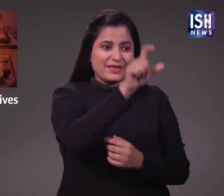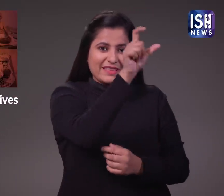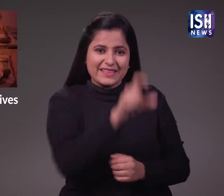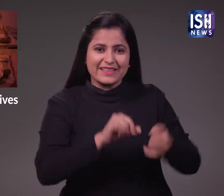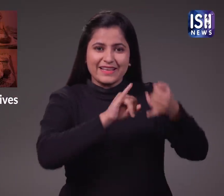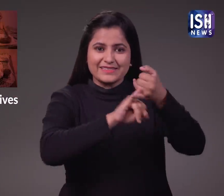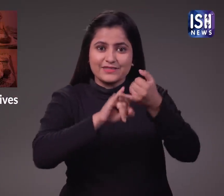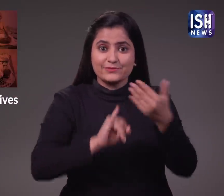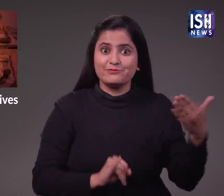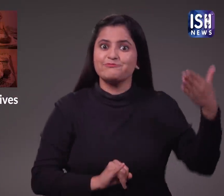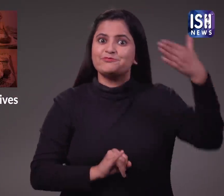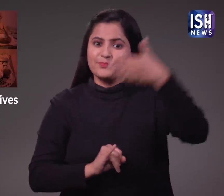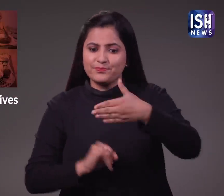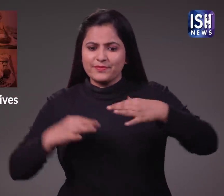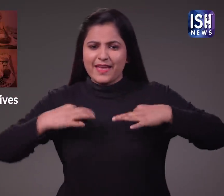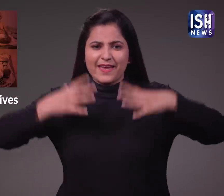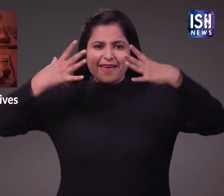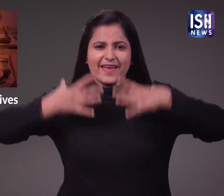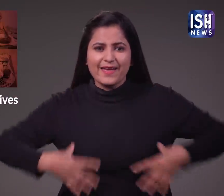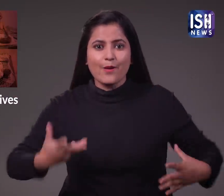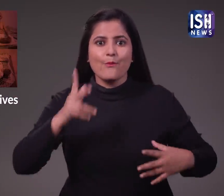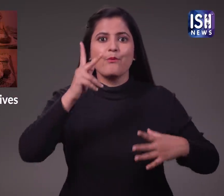उन्होंने सिर्फ सफेद कुर्ता और धोती पहनी थी